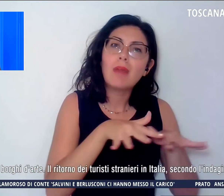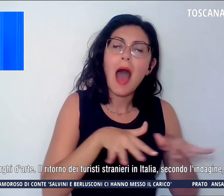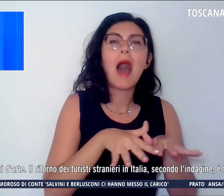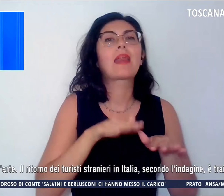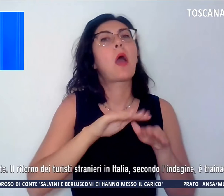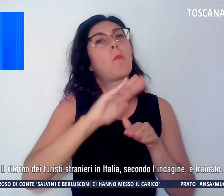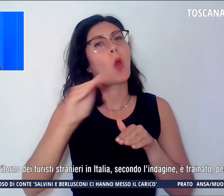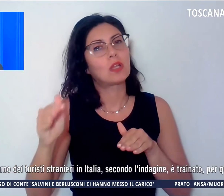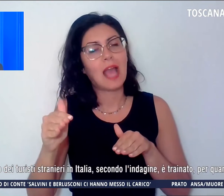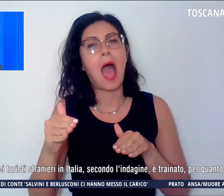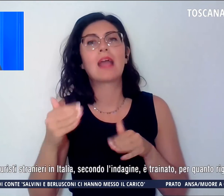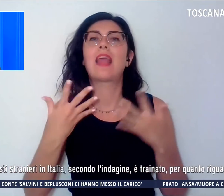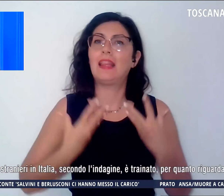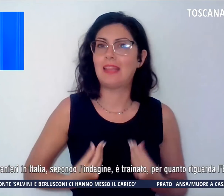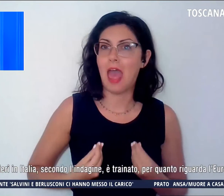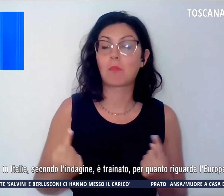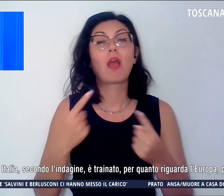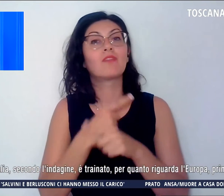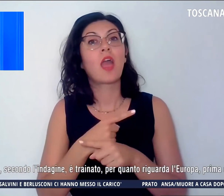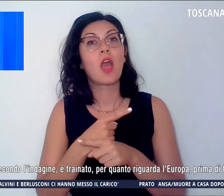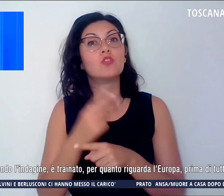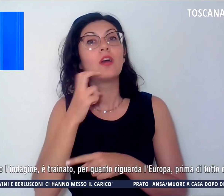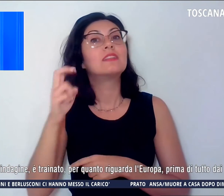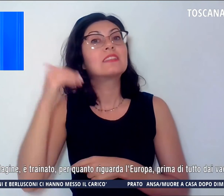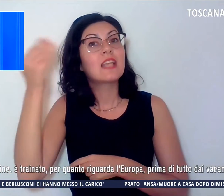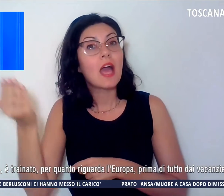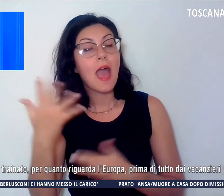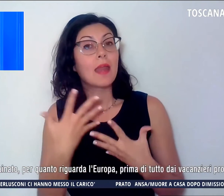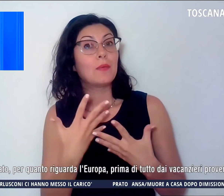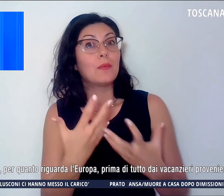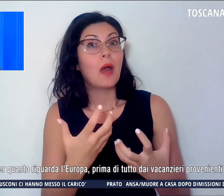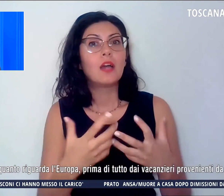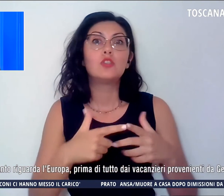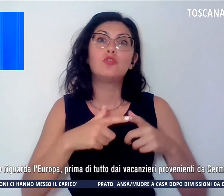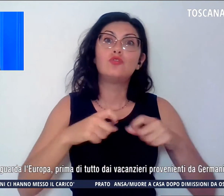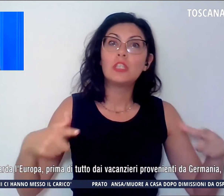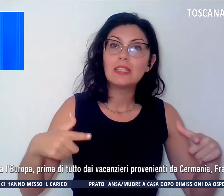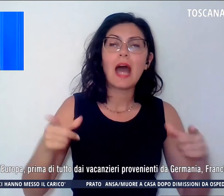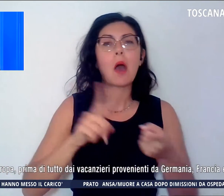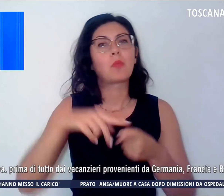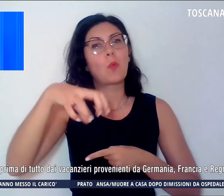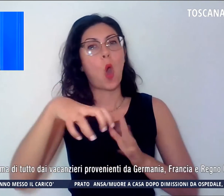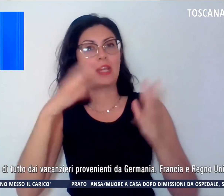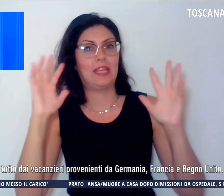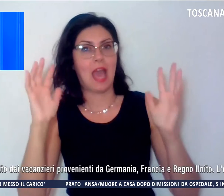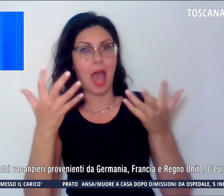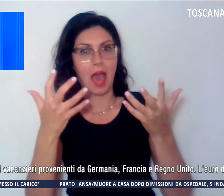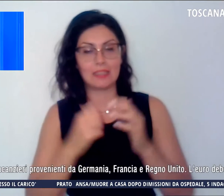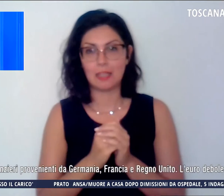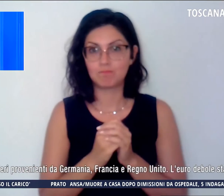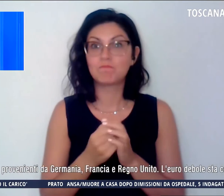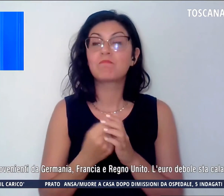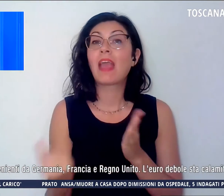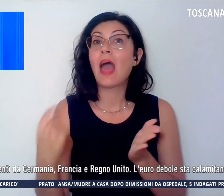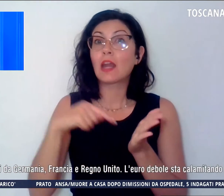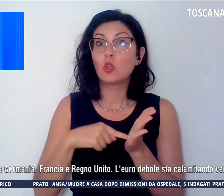terme e gli stranieri vengono attratti da città e borghi d'arte. Il ritorno dei turisti stranieri